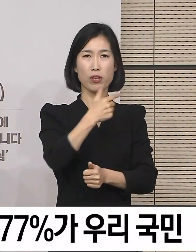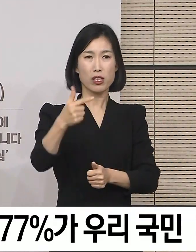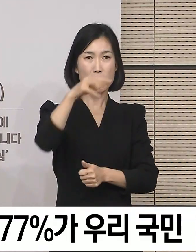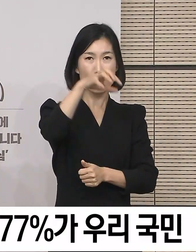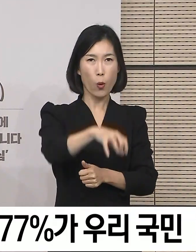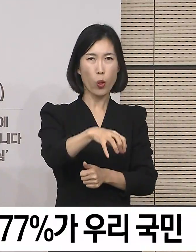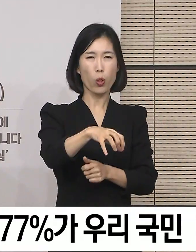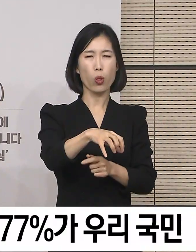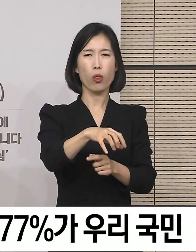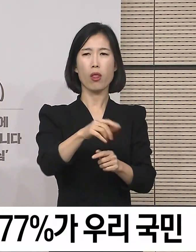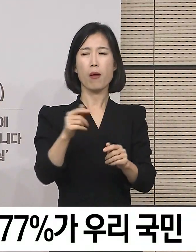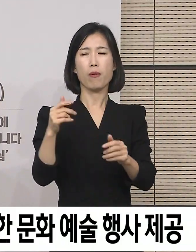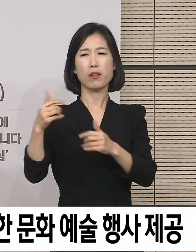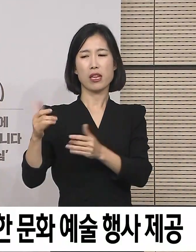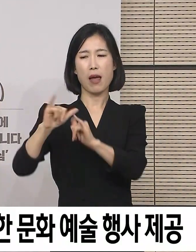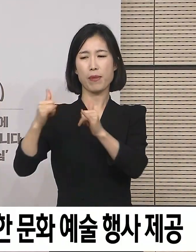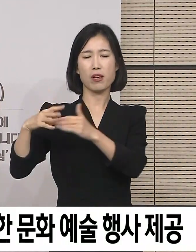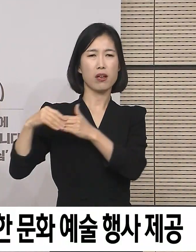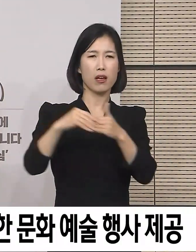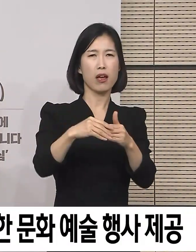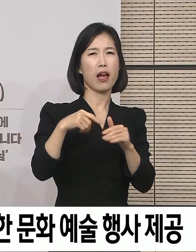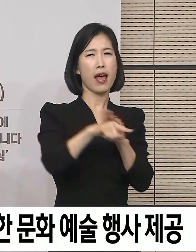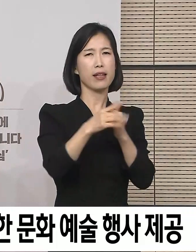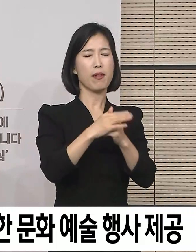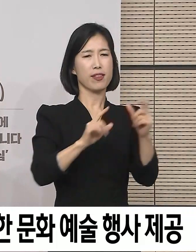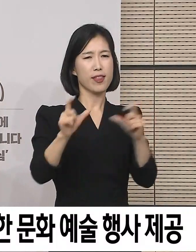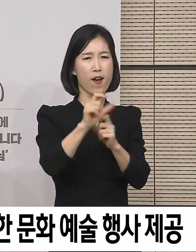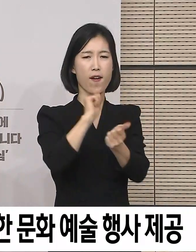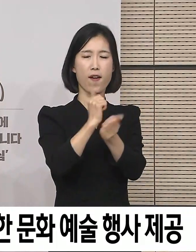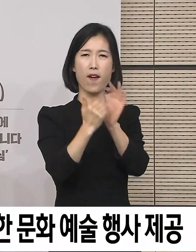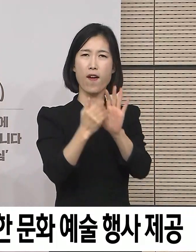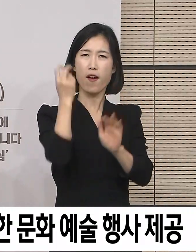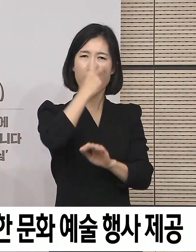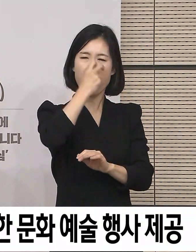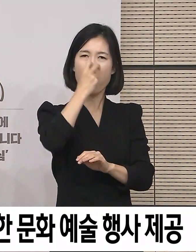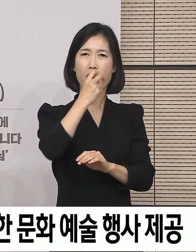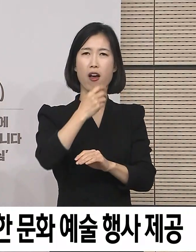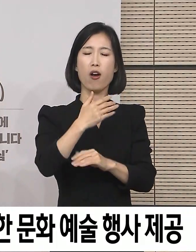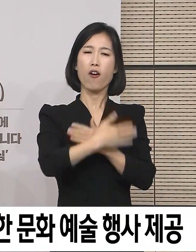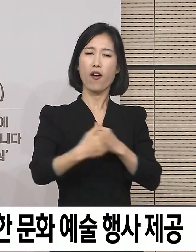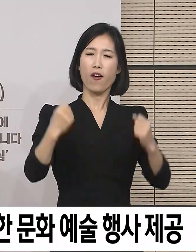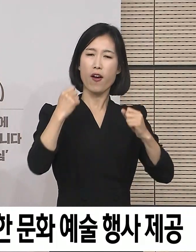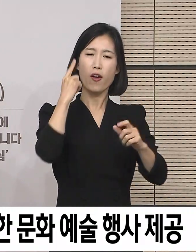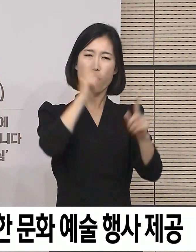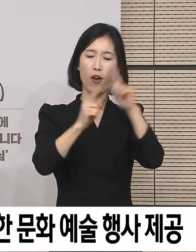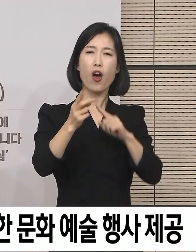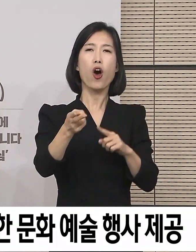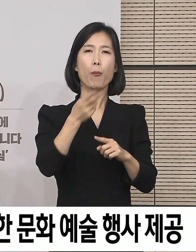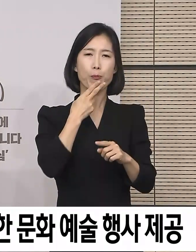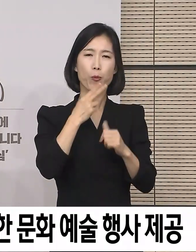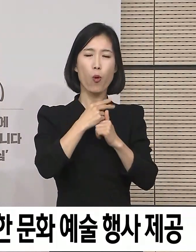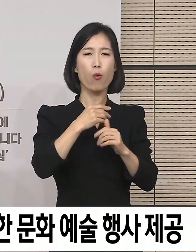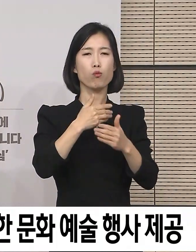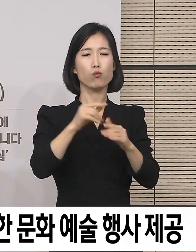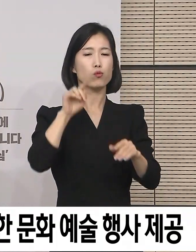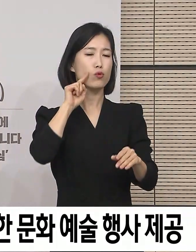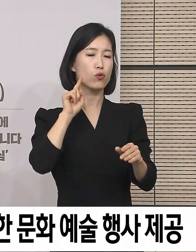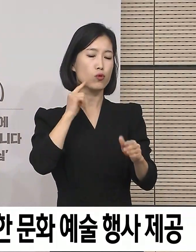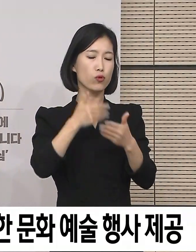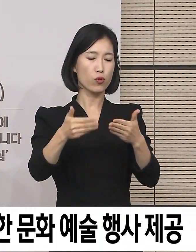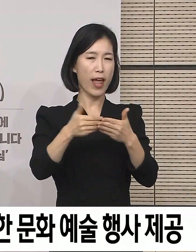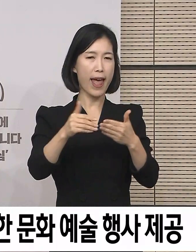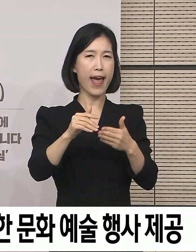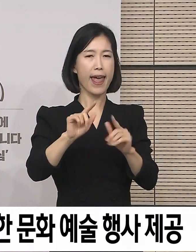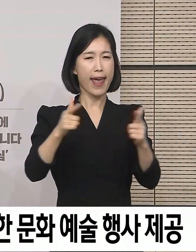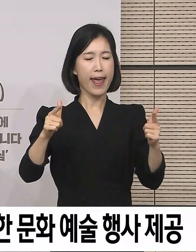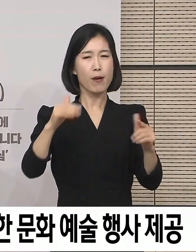공간에서 진행되는 만큼 철저하고 세심하게 방역 조치를 하여 우수한 프로그램들이 안전하게 향유될 수 있도록